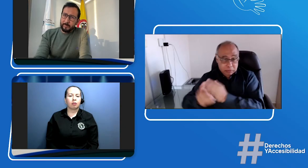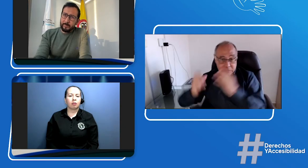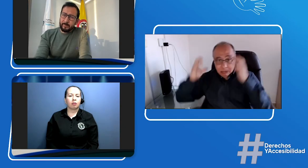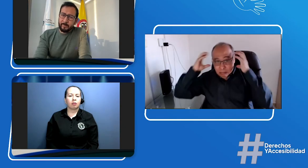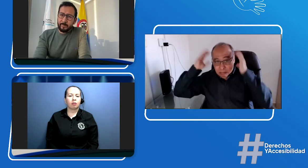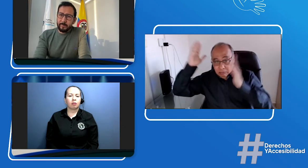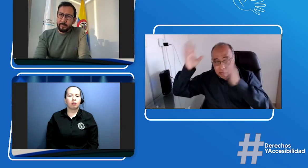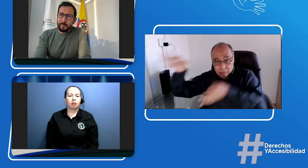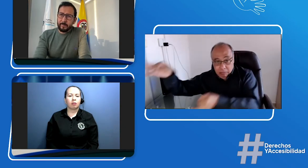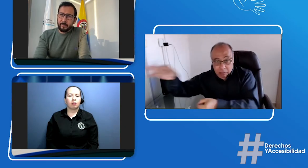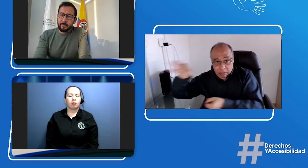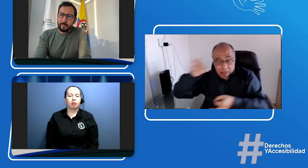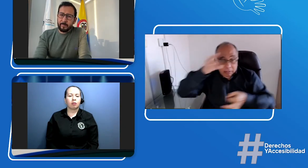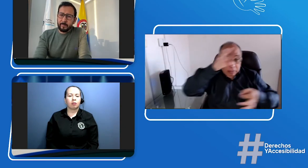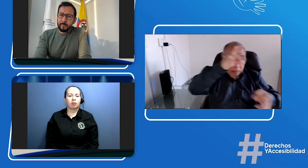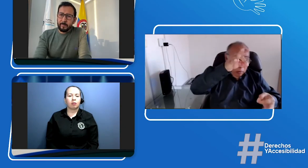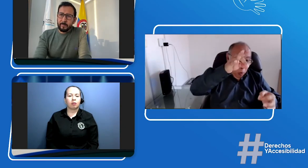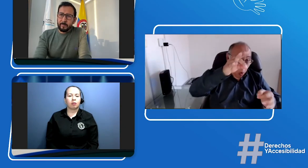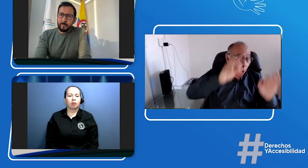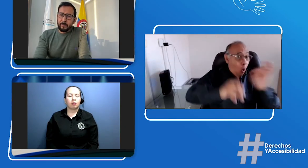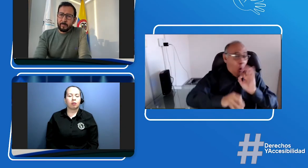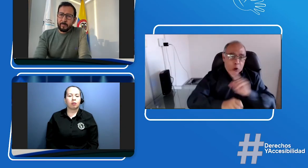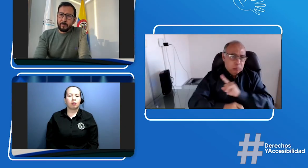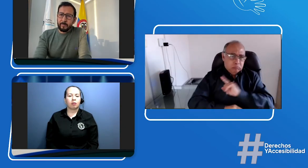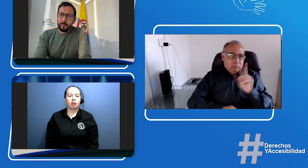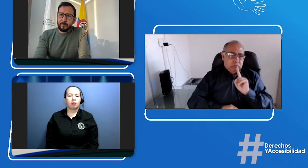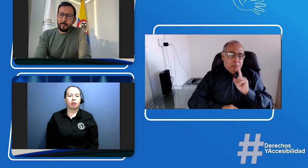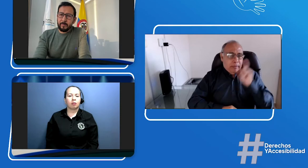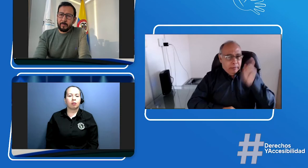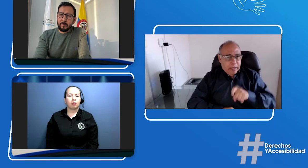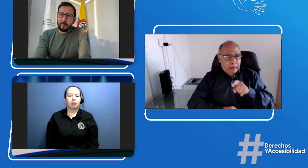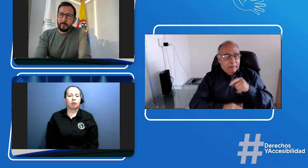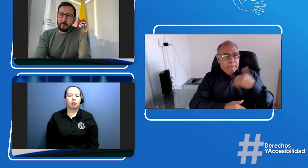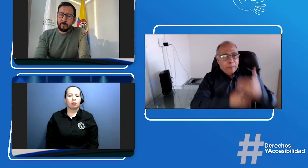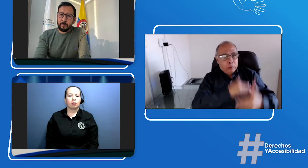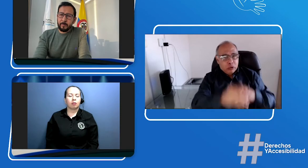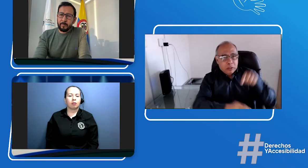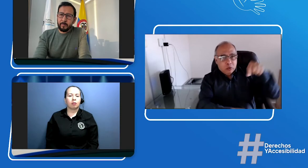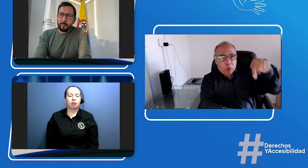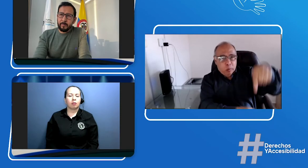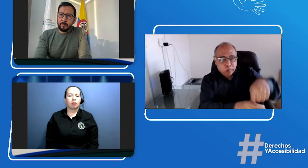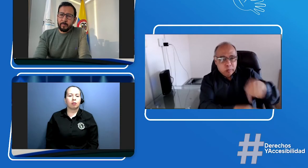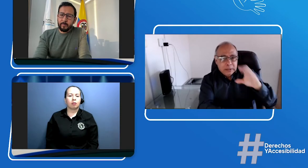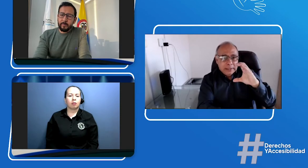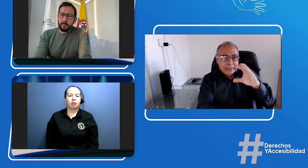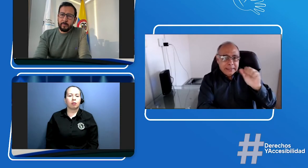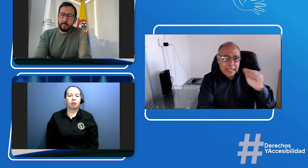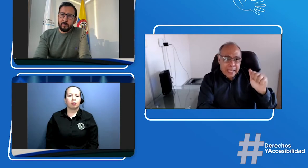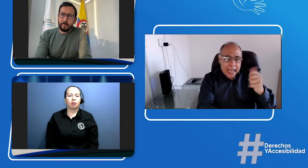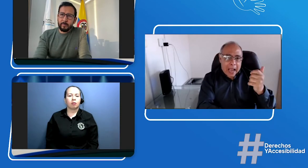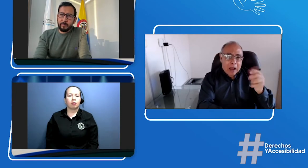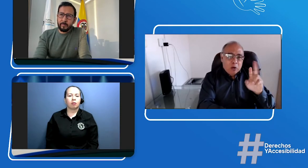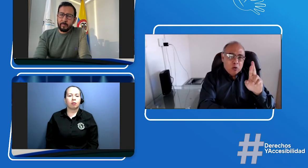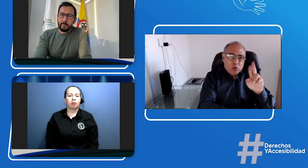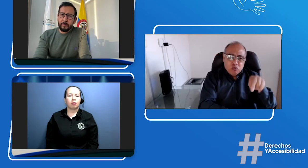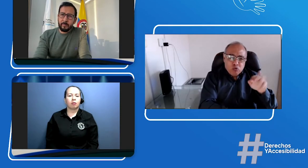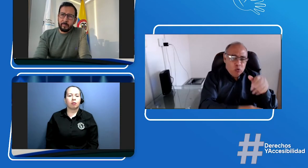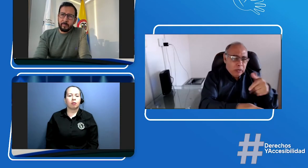puede hacer con la IPS que uno tiene o sencillamente tiene que acercarse a